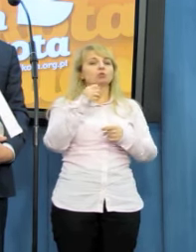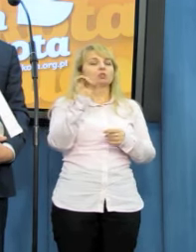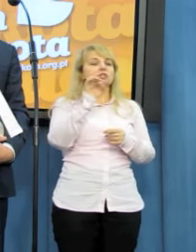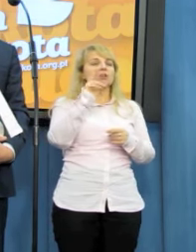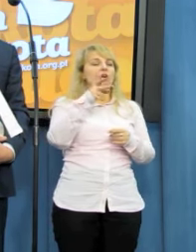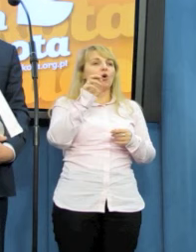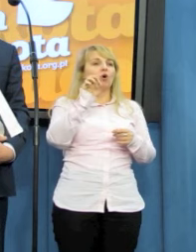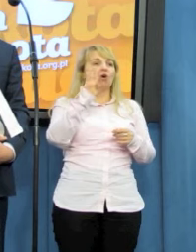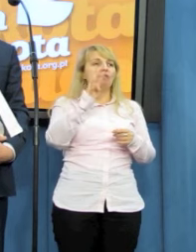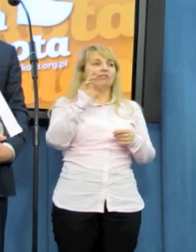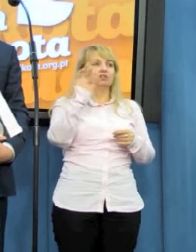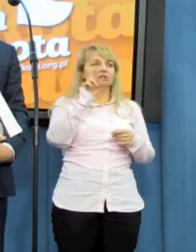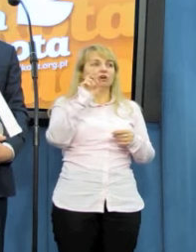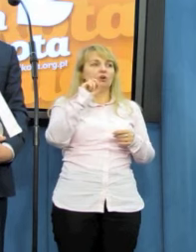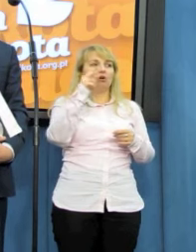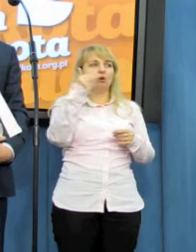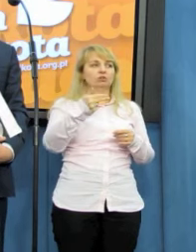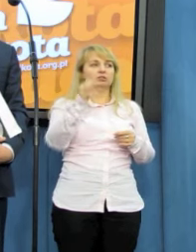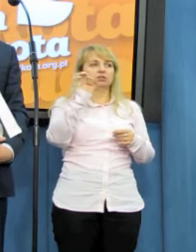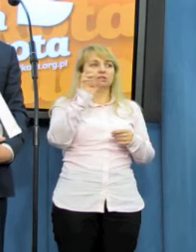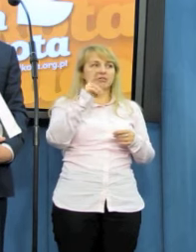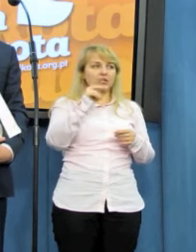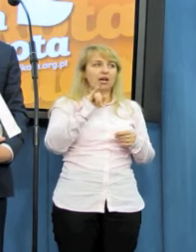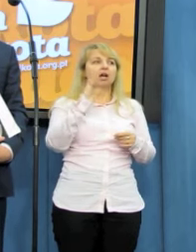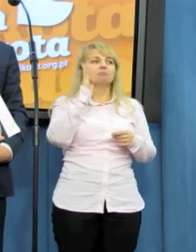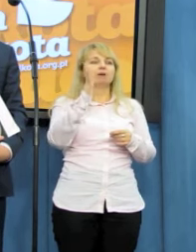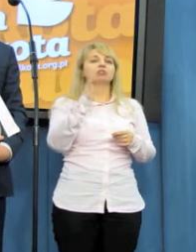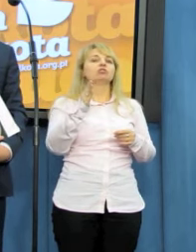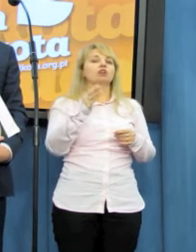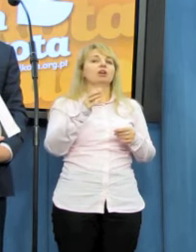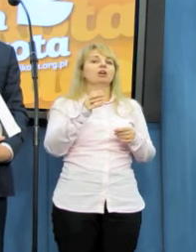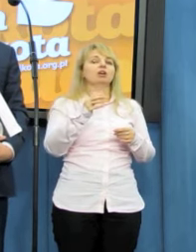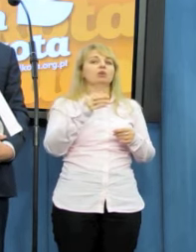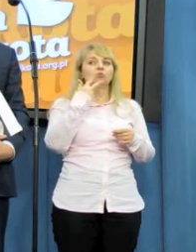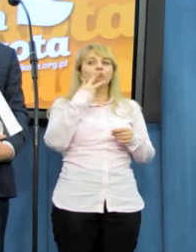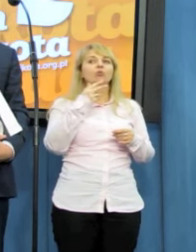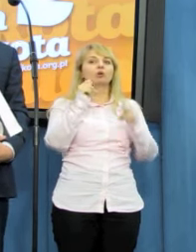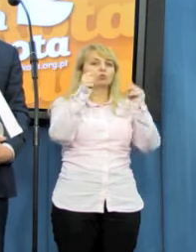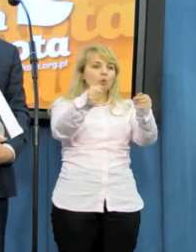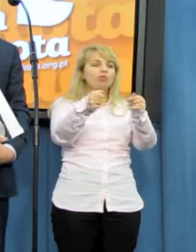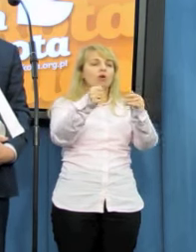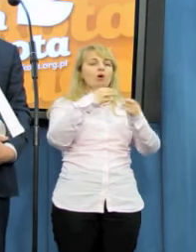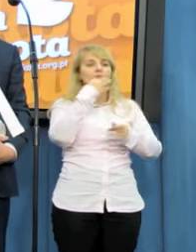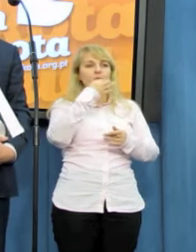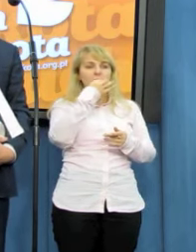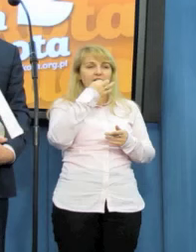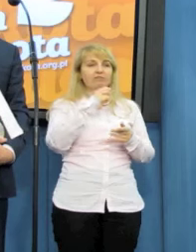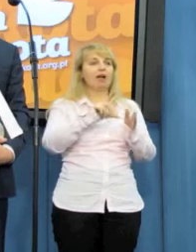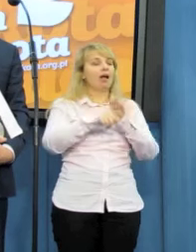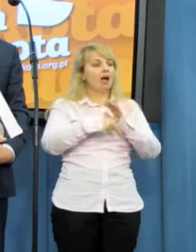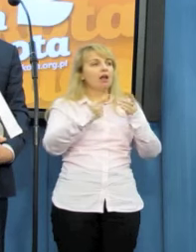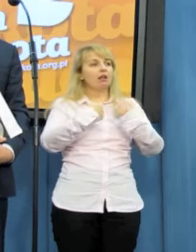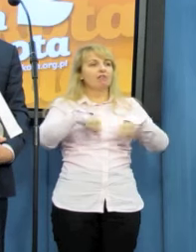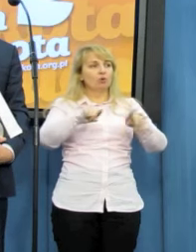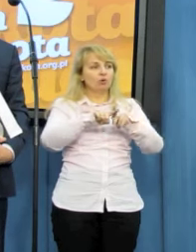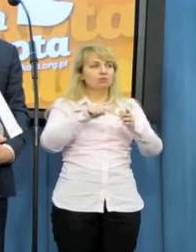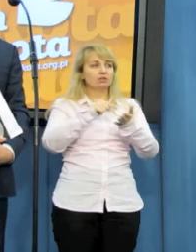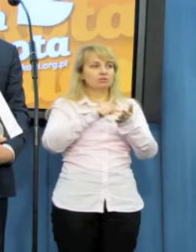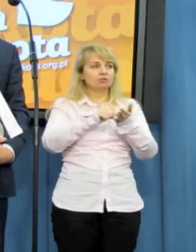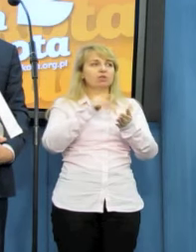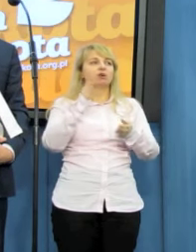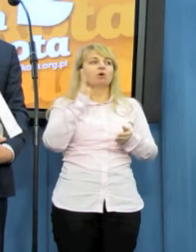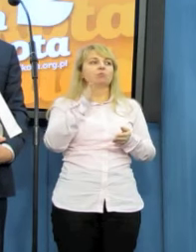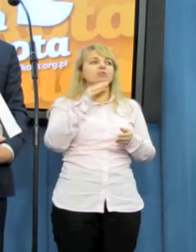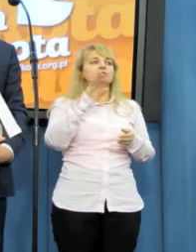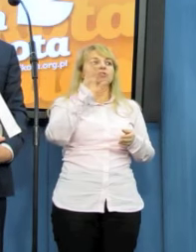że zostanie, czy zostaje złożona, bo tam jest takie fragmenty, natomiast wykonawcą... Tego była być